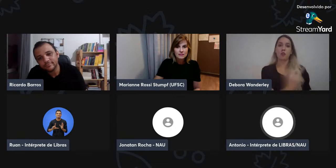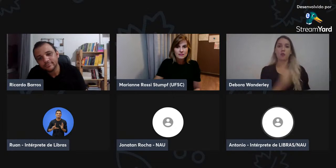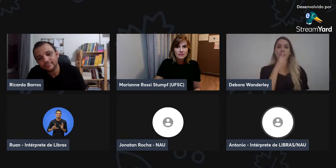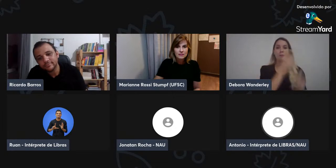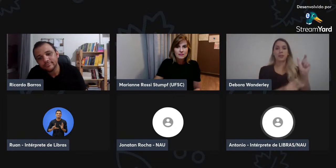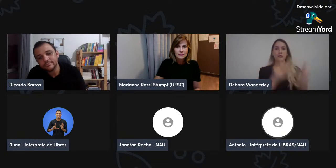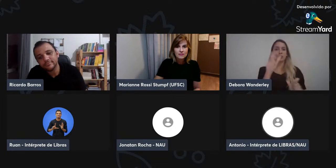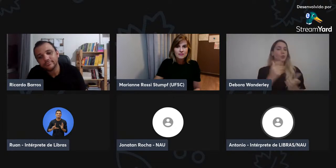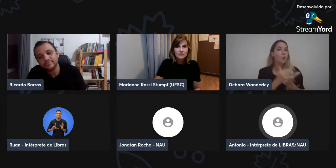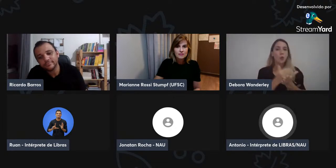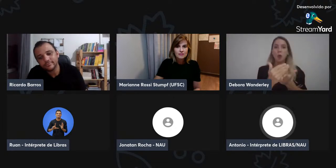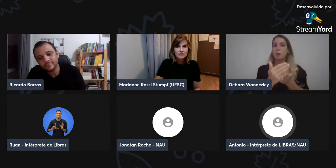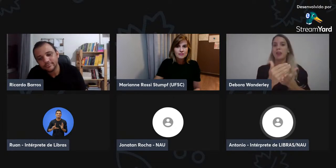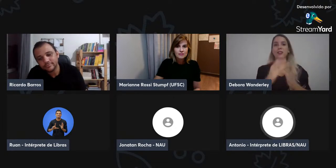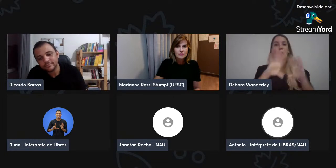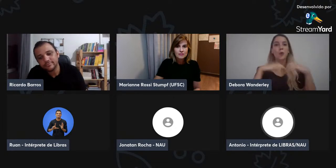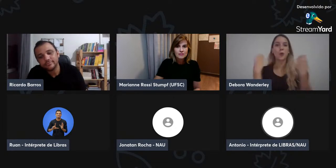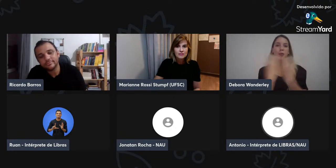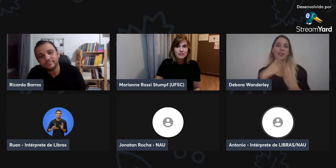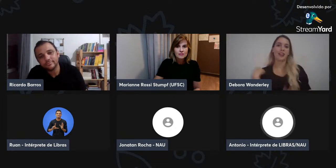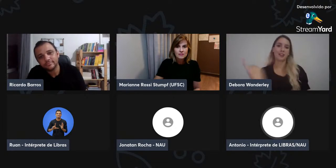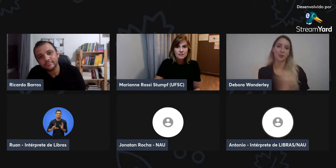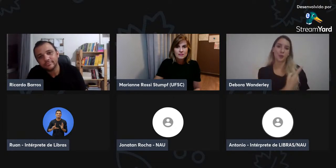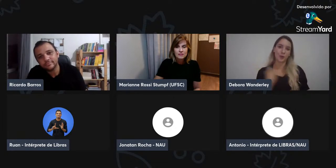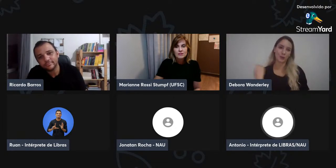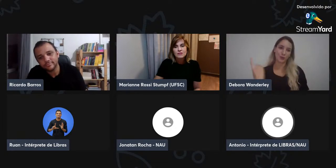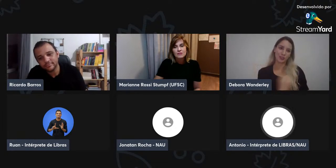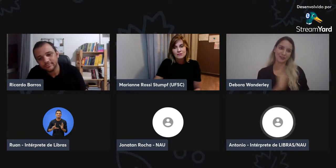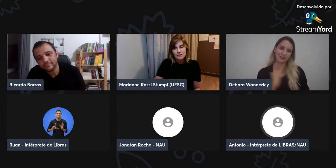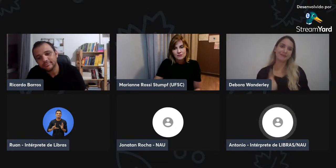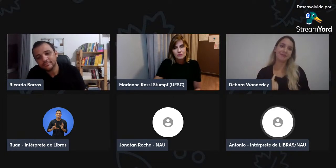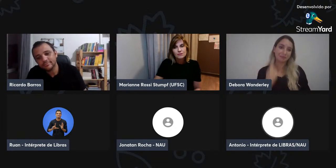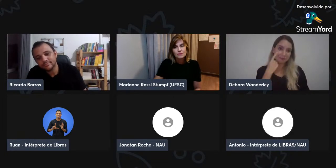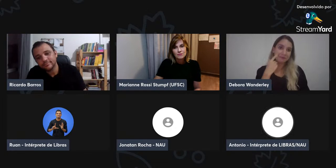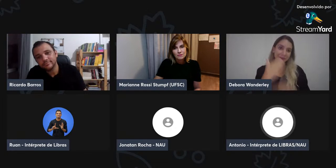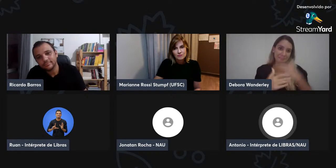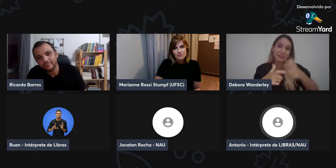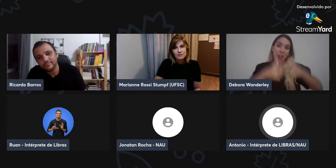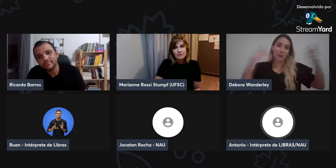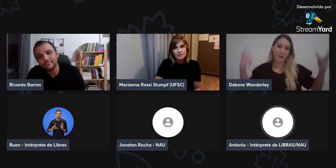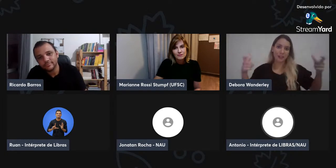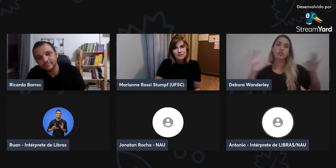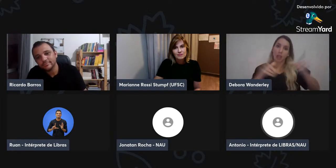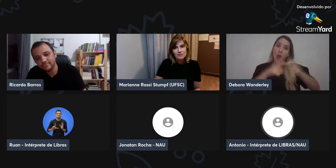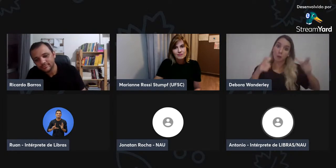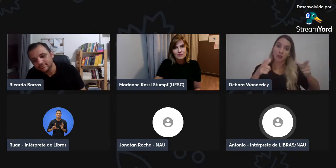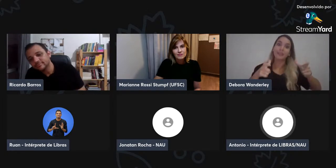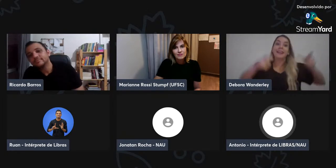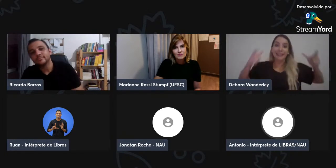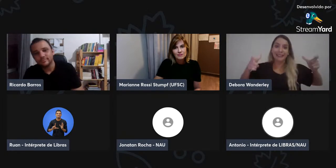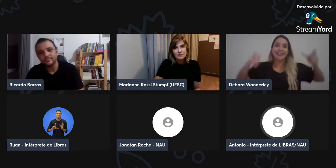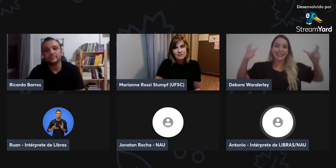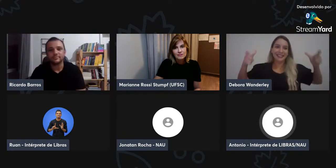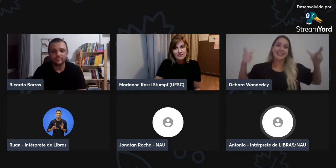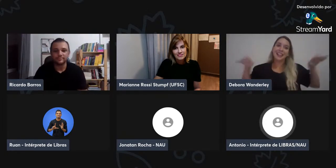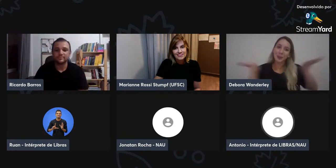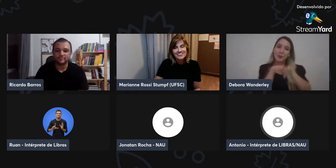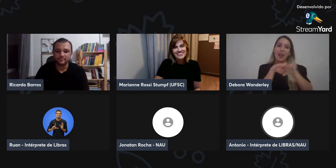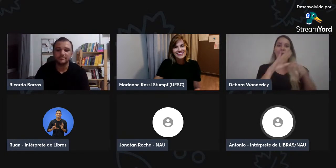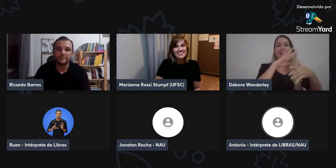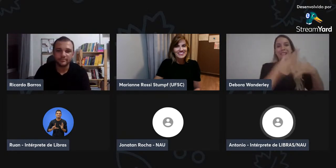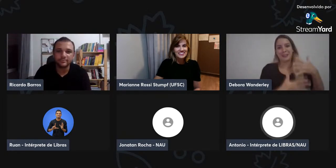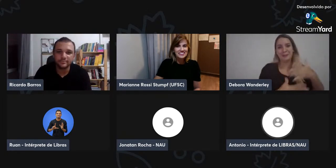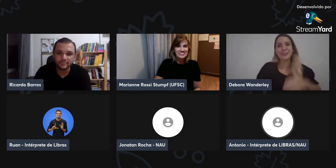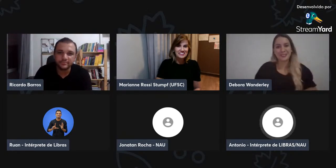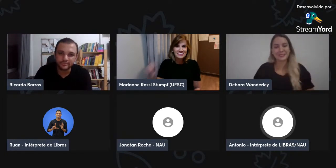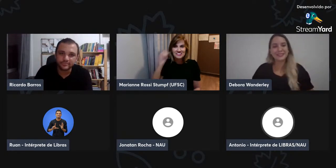amparada por ler, então SignWrite também precisa da mesma coisa, então é um começo, então somos nós que vamos lutar por essa demanda e tudo